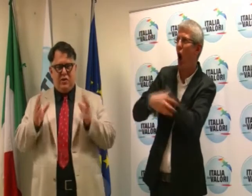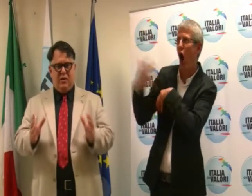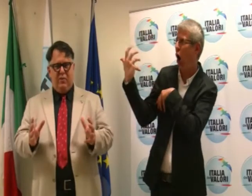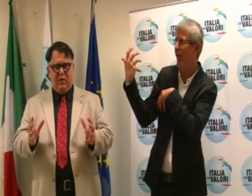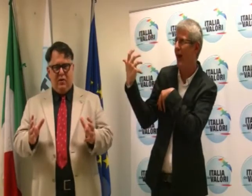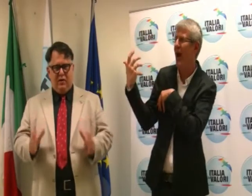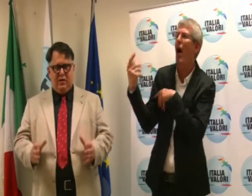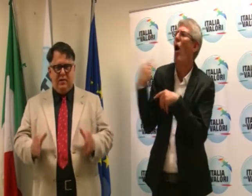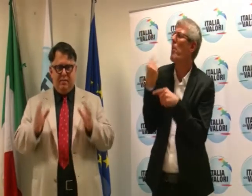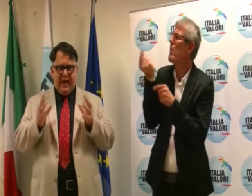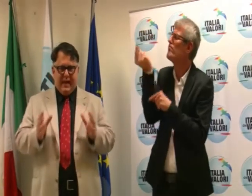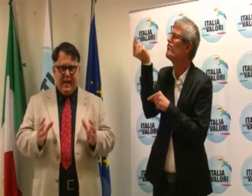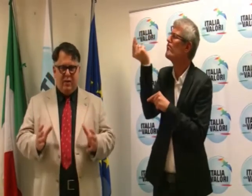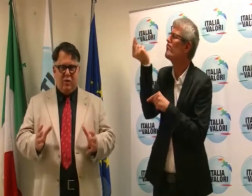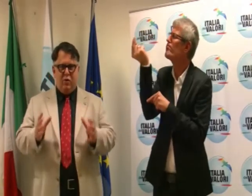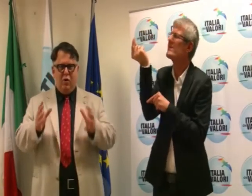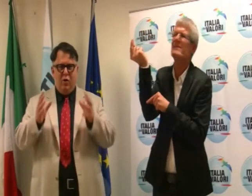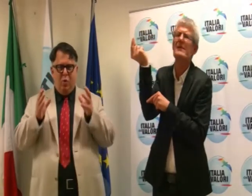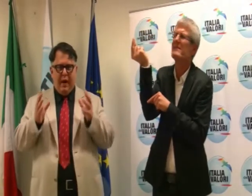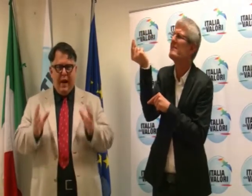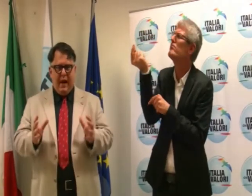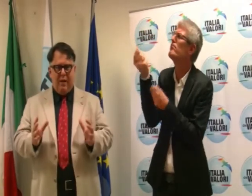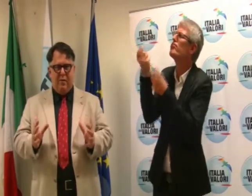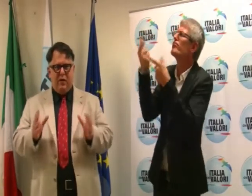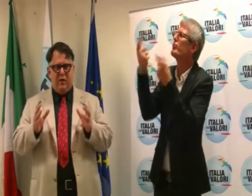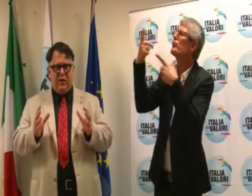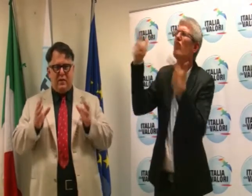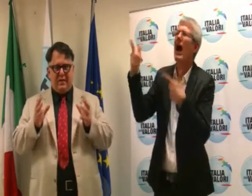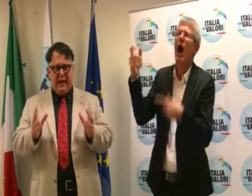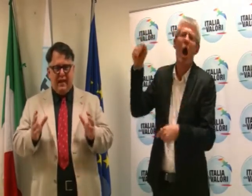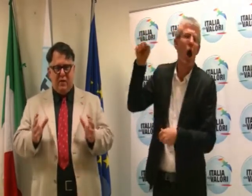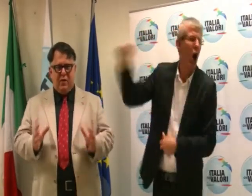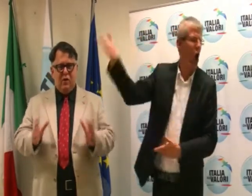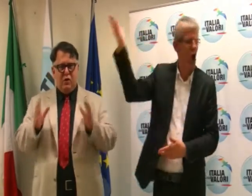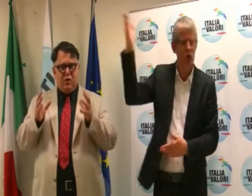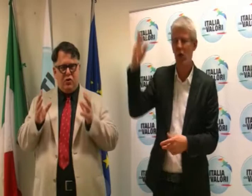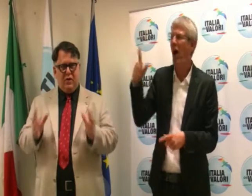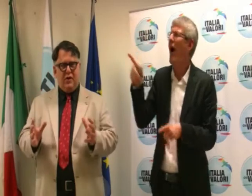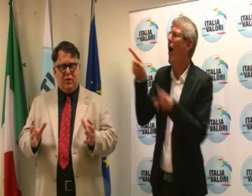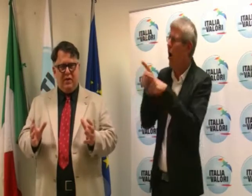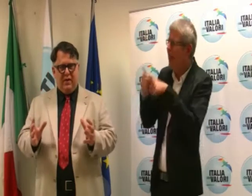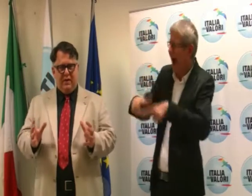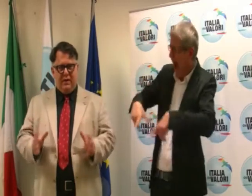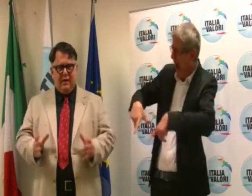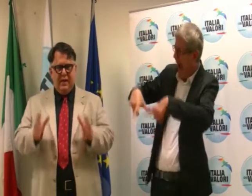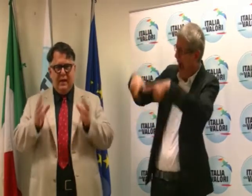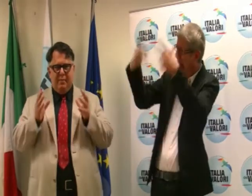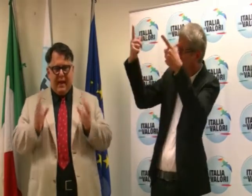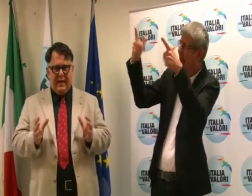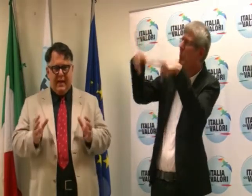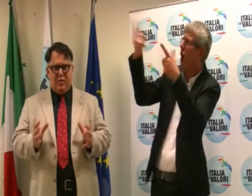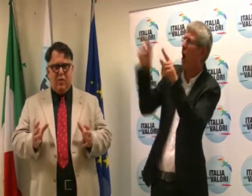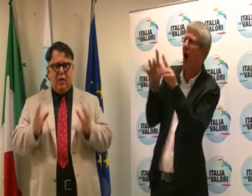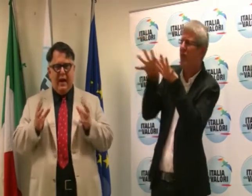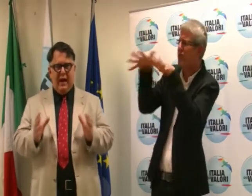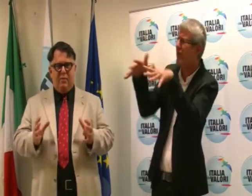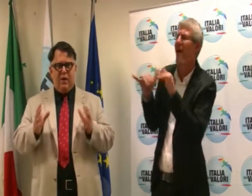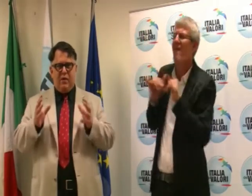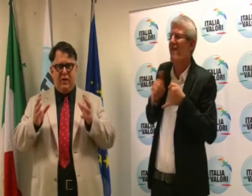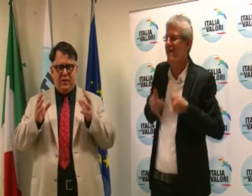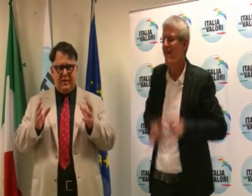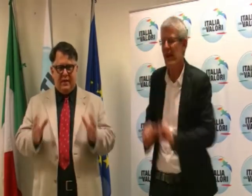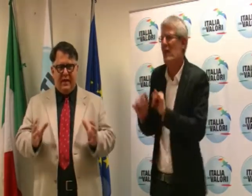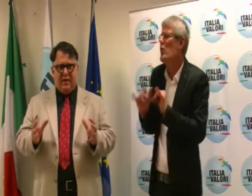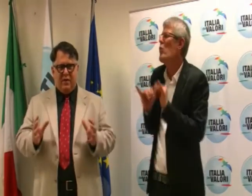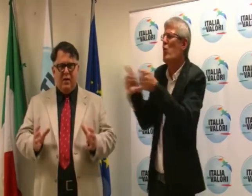crescere i suoi germogli, maledetto quell'albero di fico sterile che uccide i suoi figli, maledetto quell